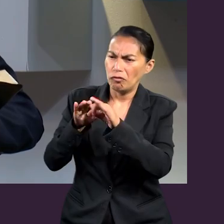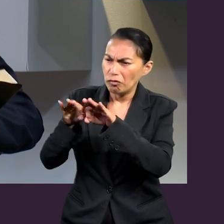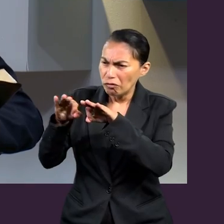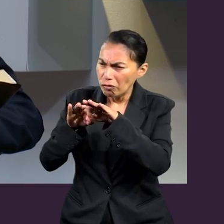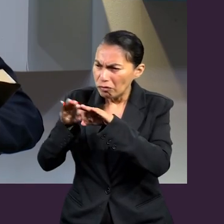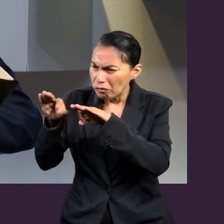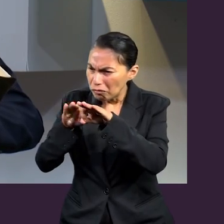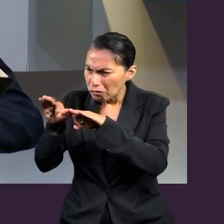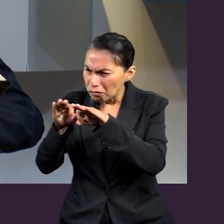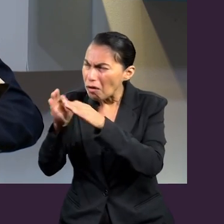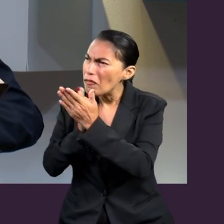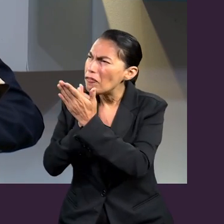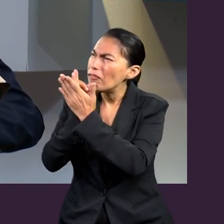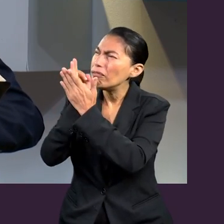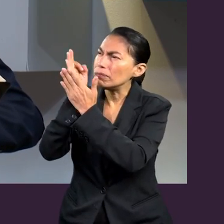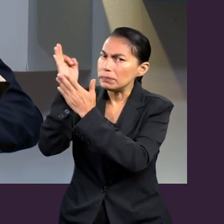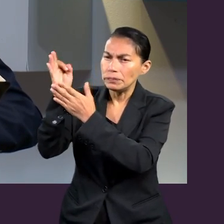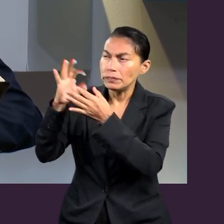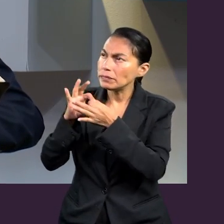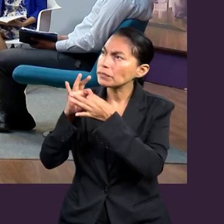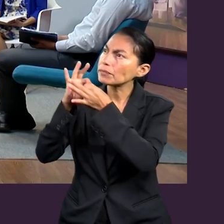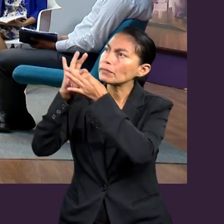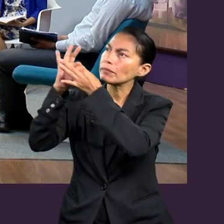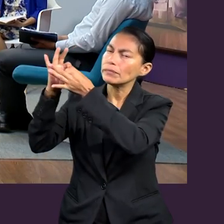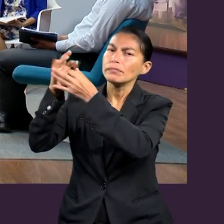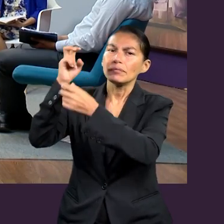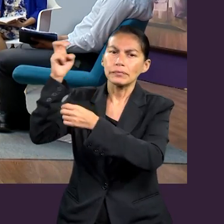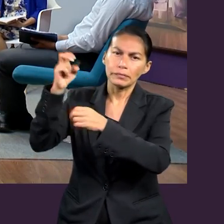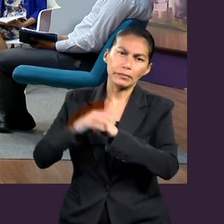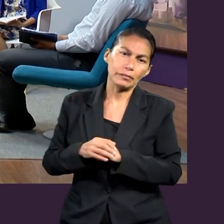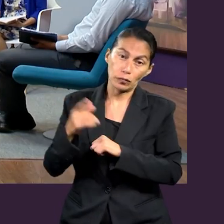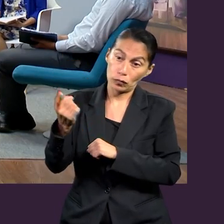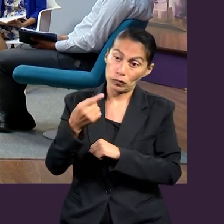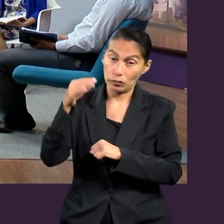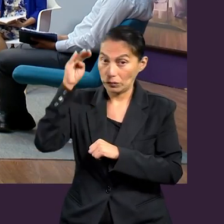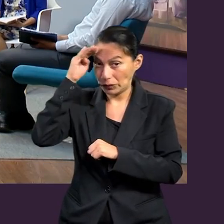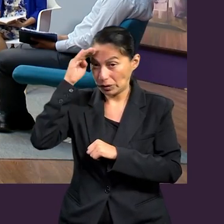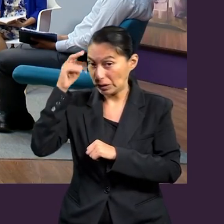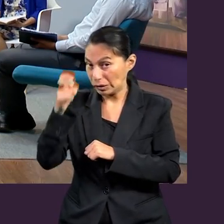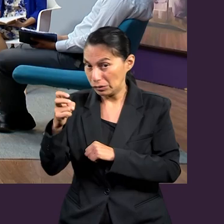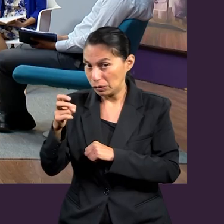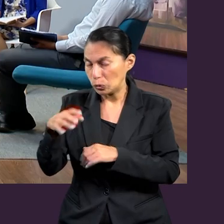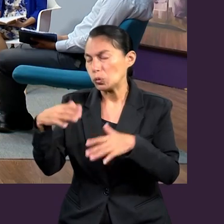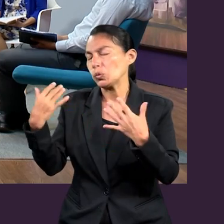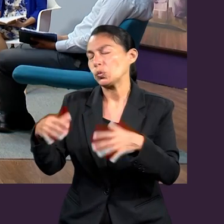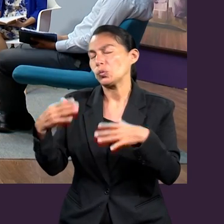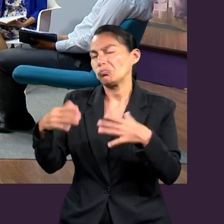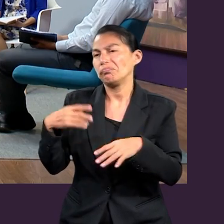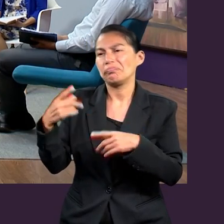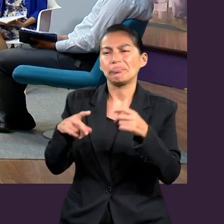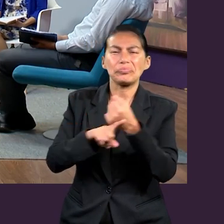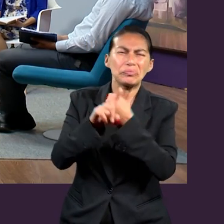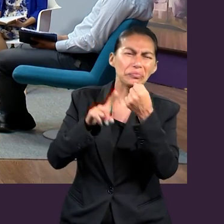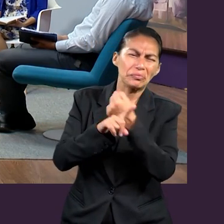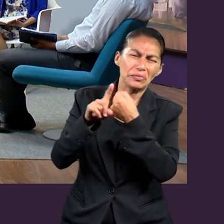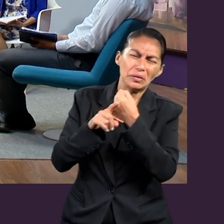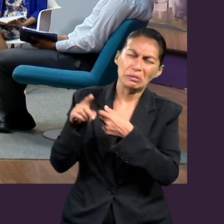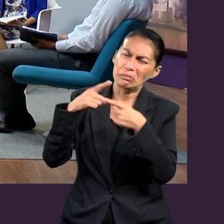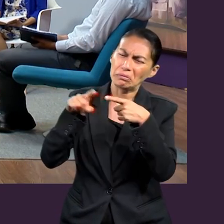Cristo, que es la cabeza de la iglesia. Si todos tuviéramos ese pensamiento, muchas situaciones se